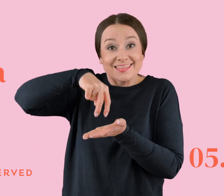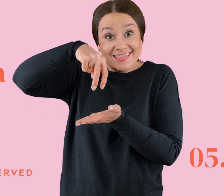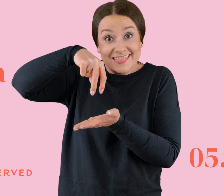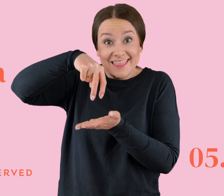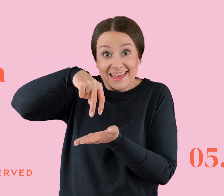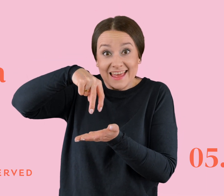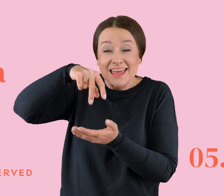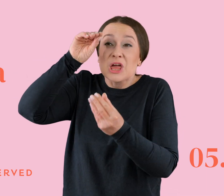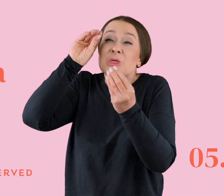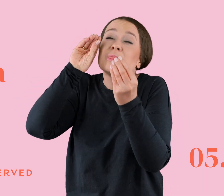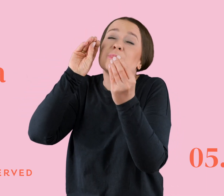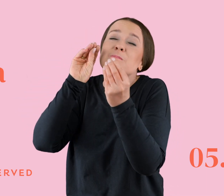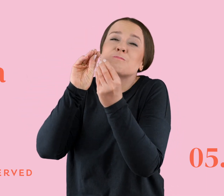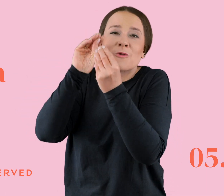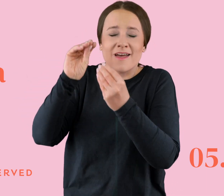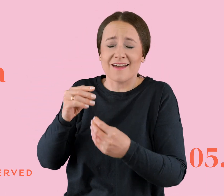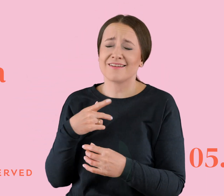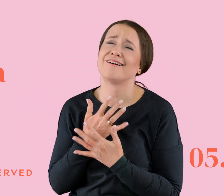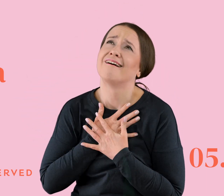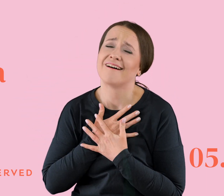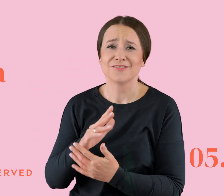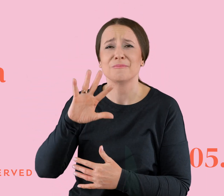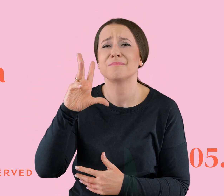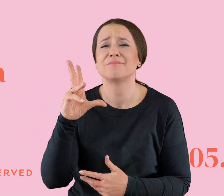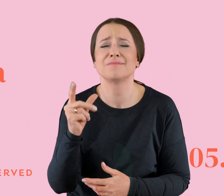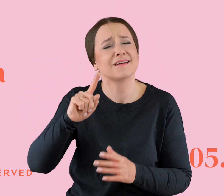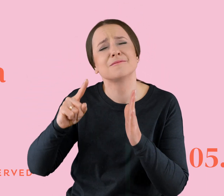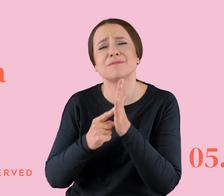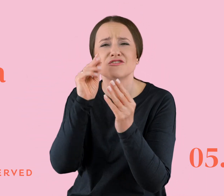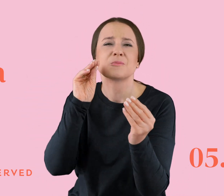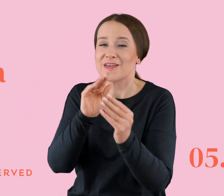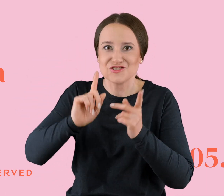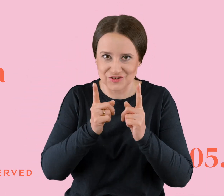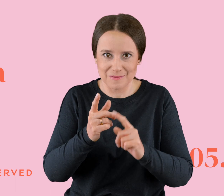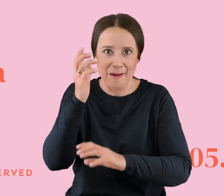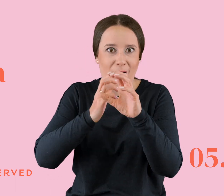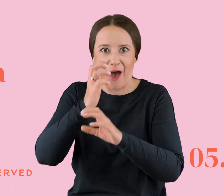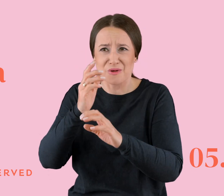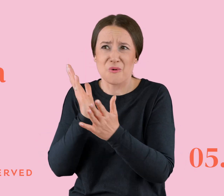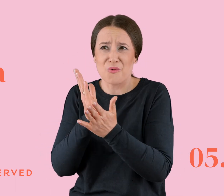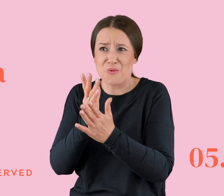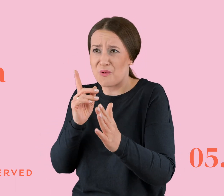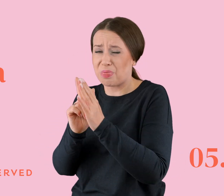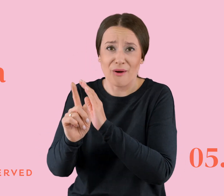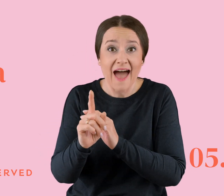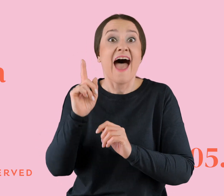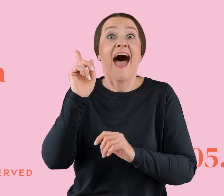usta się zetknęły. I to było takie, Jezu, no piękny pierwszy pocałunek. Bardzo szybki, no bo już ten autobus tam już prawie odjeżdżał. Ale było widać,